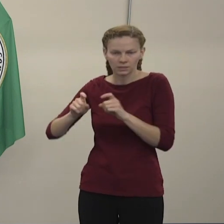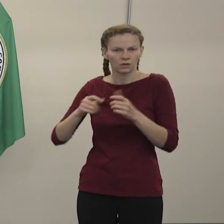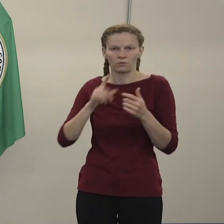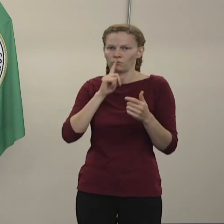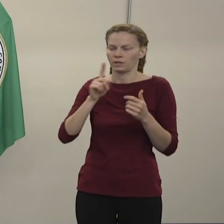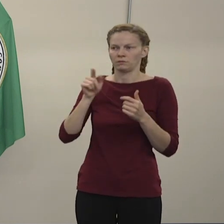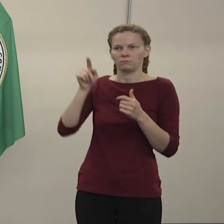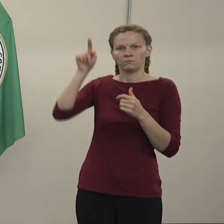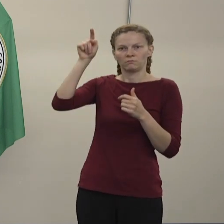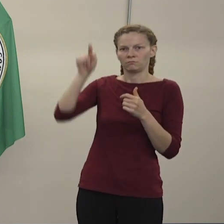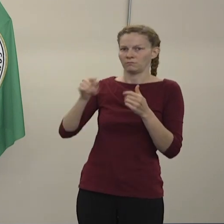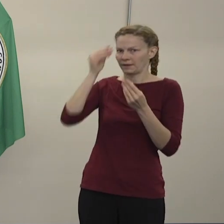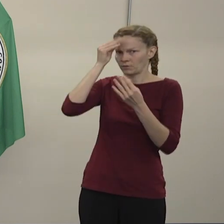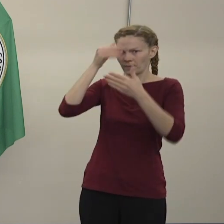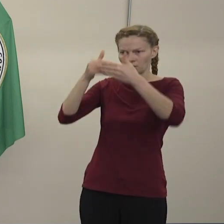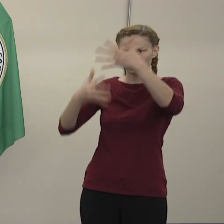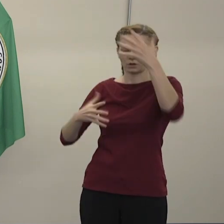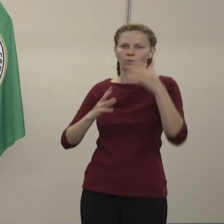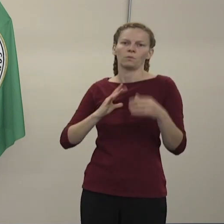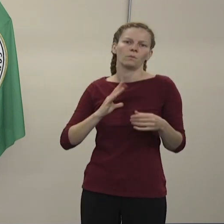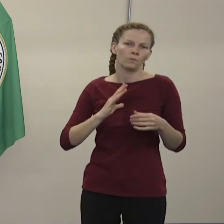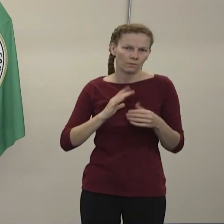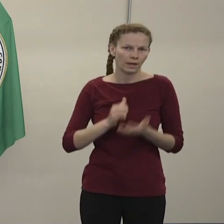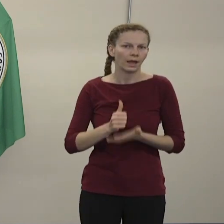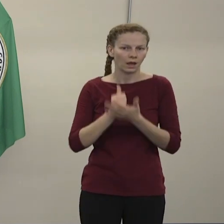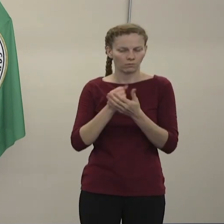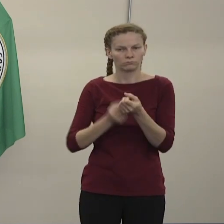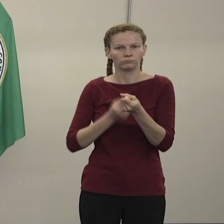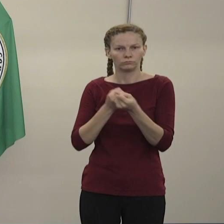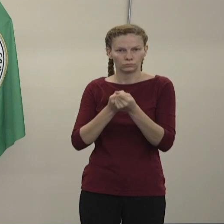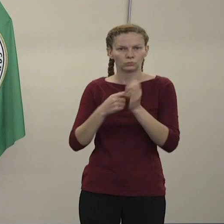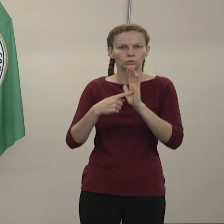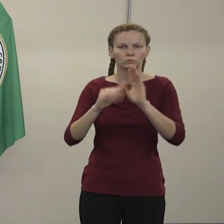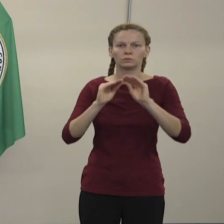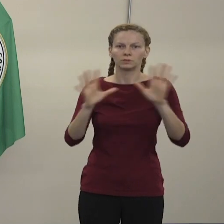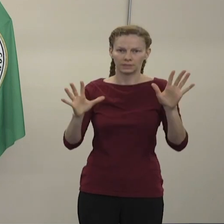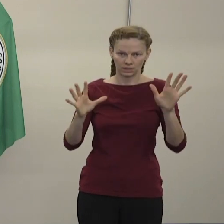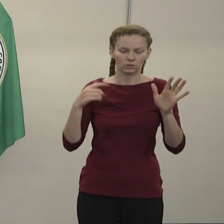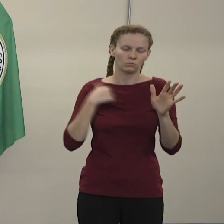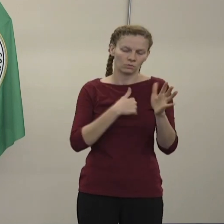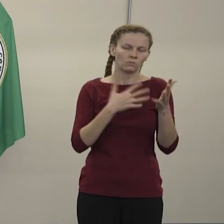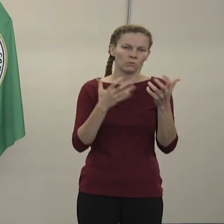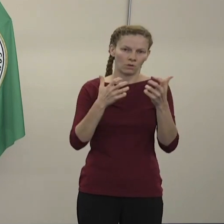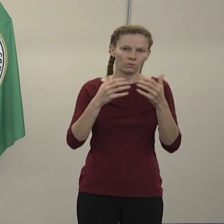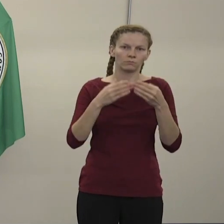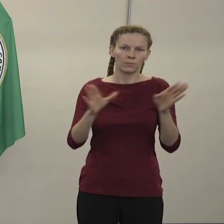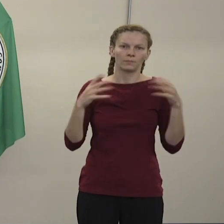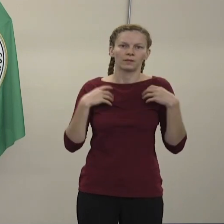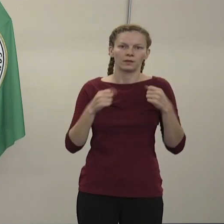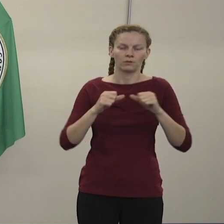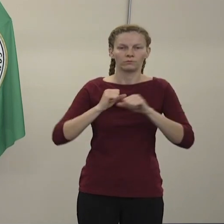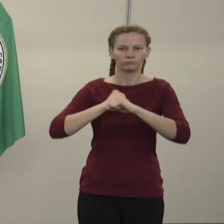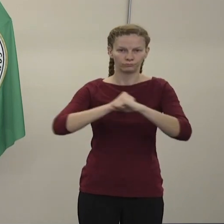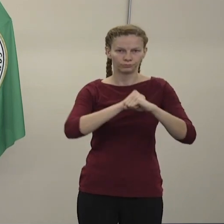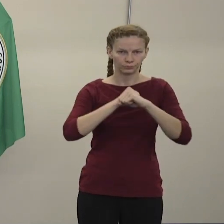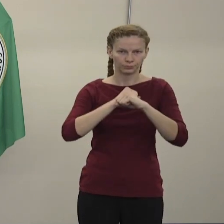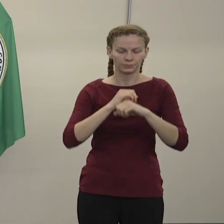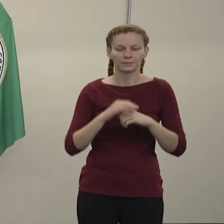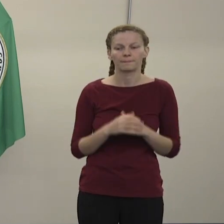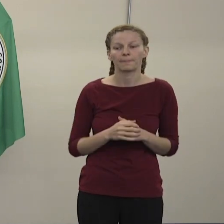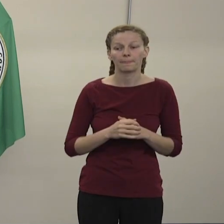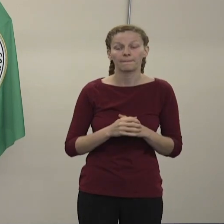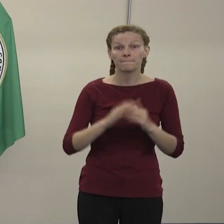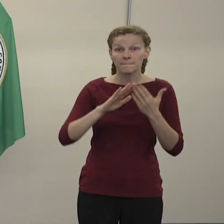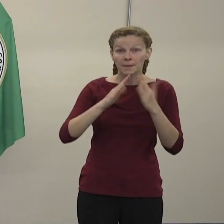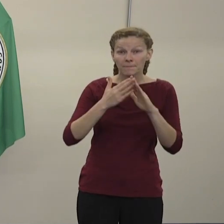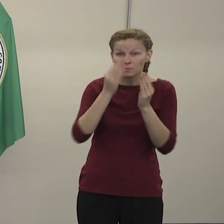pautas de las medidas de salud pública. También queremos dejarles saber a la comunidad, saber